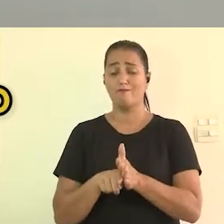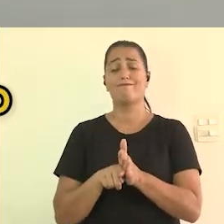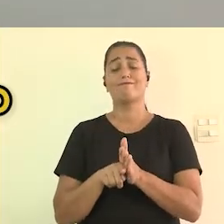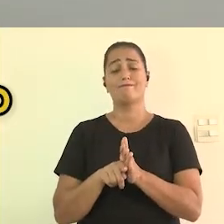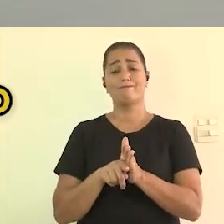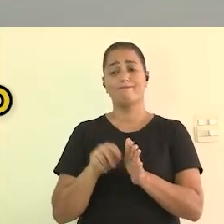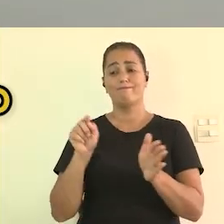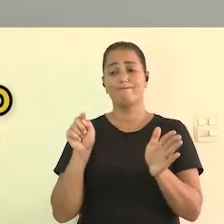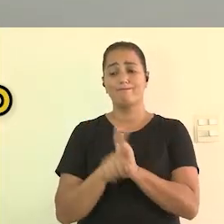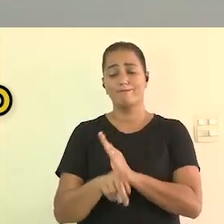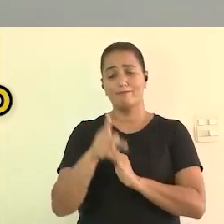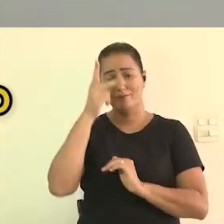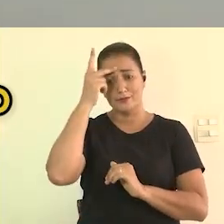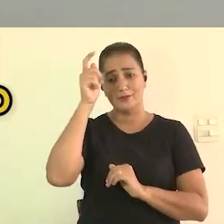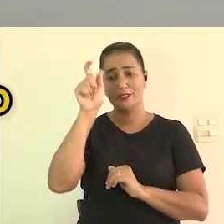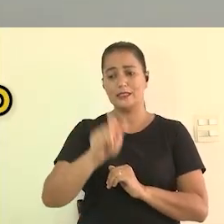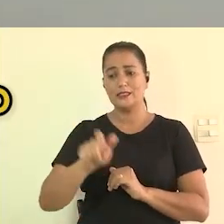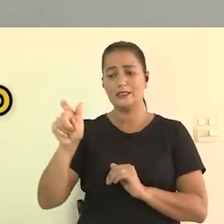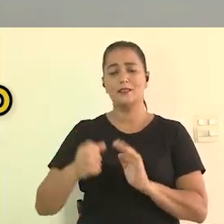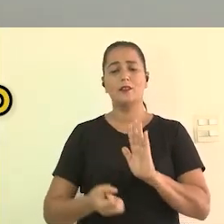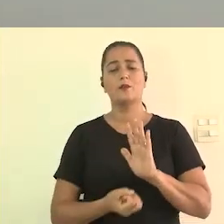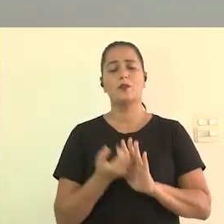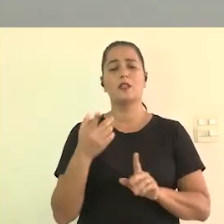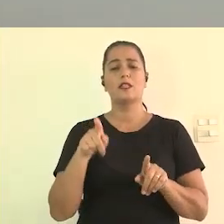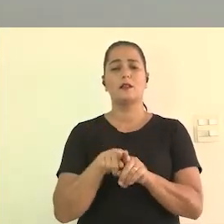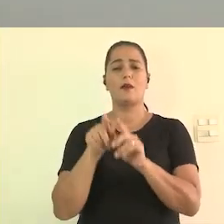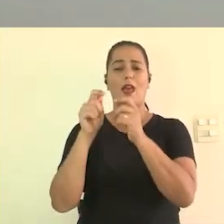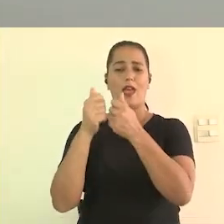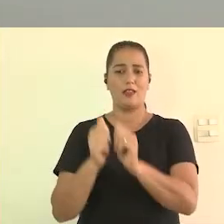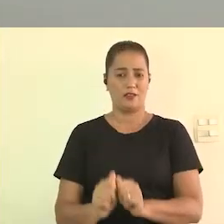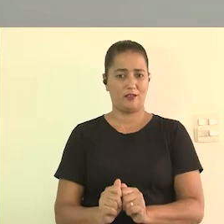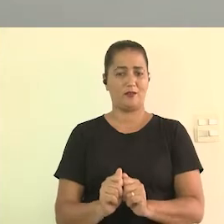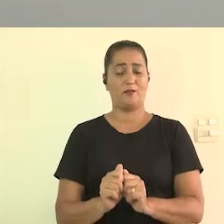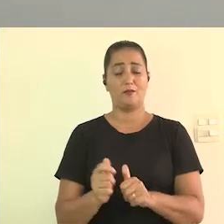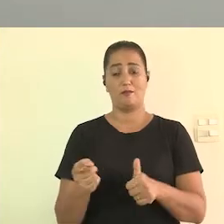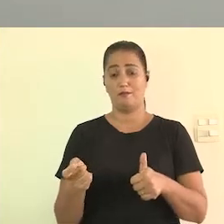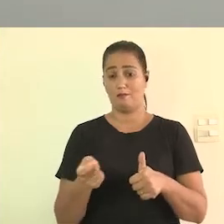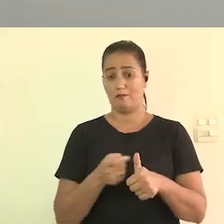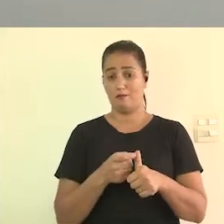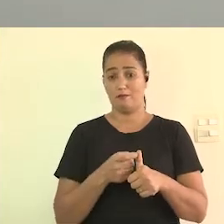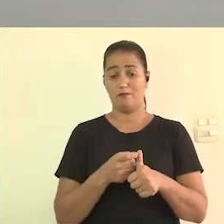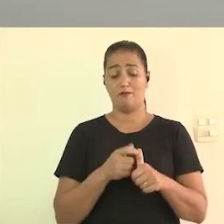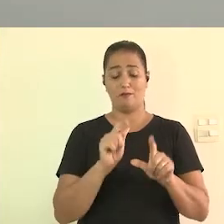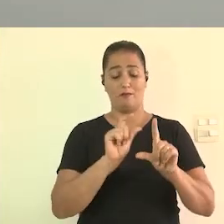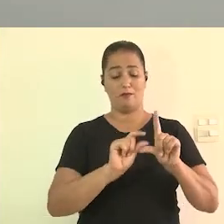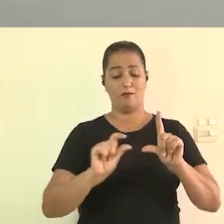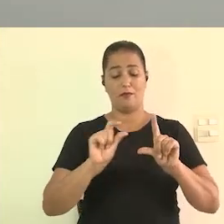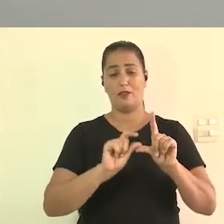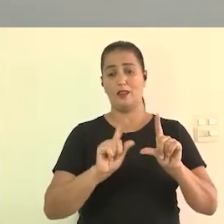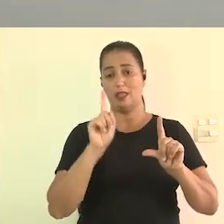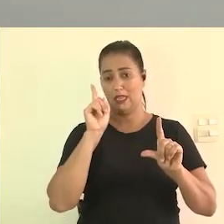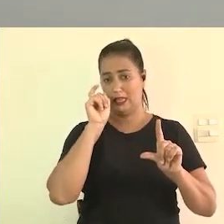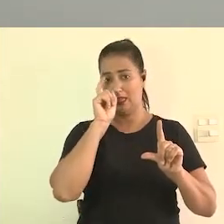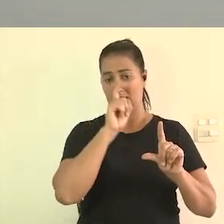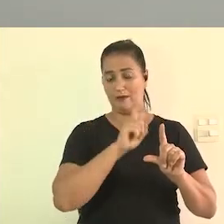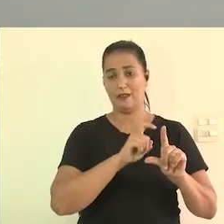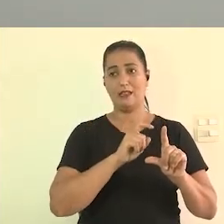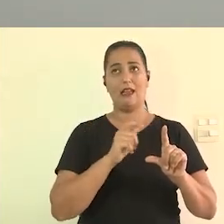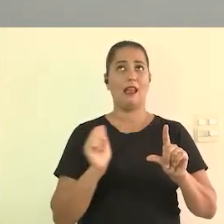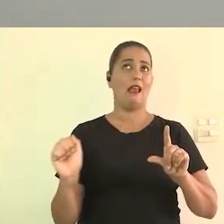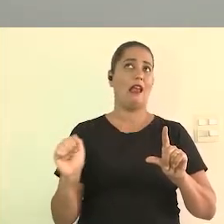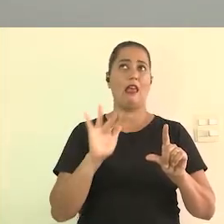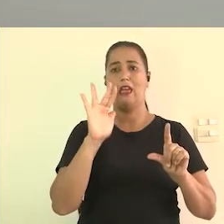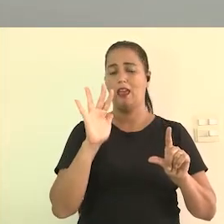perguntando as pessoas da área de produção e artista é que primeiro lugar a Legenda ao vivo é muito cara